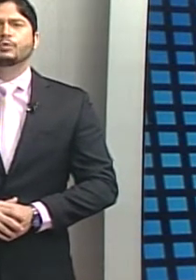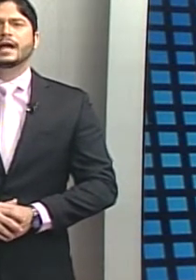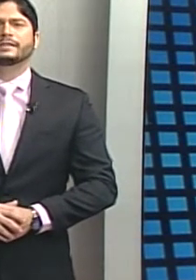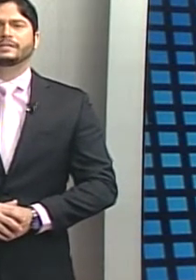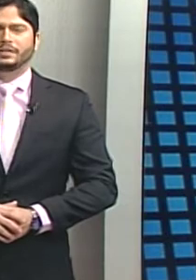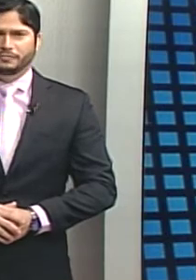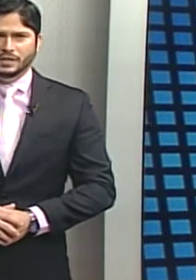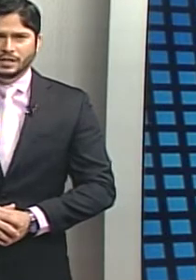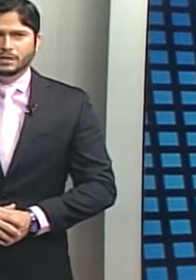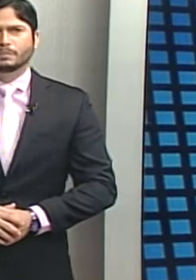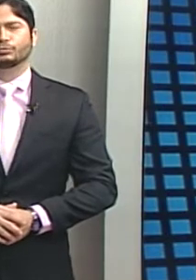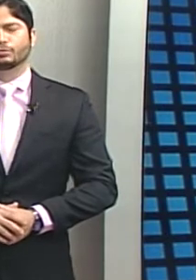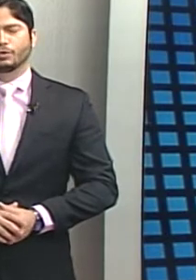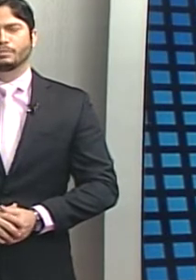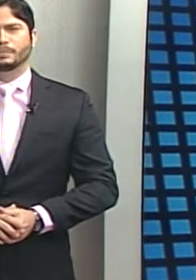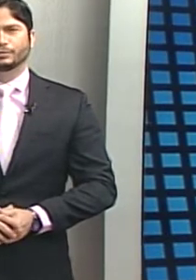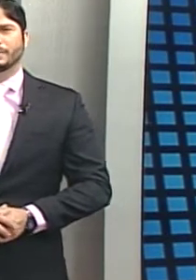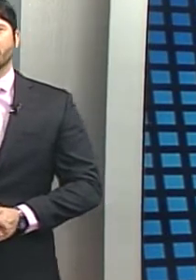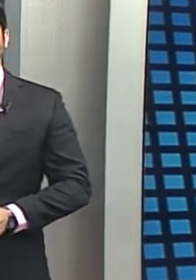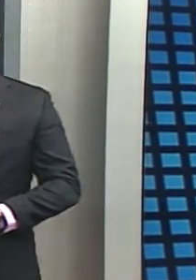culturarecife.com.br.